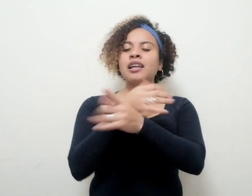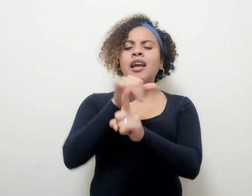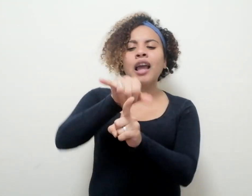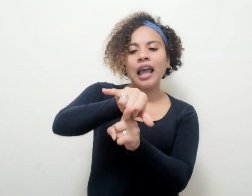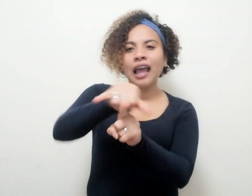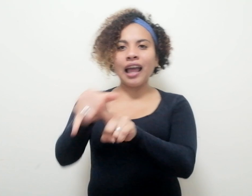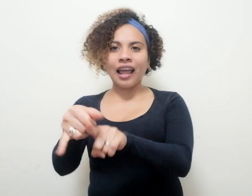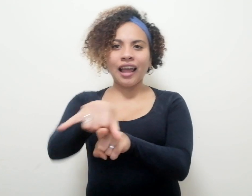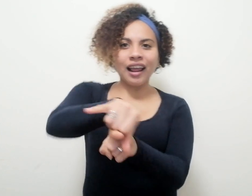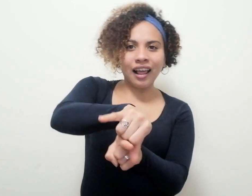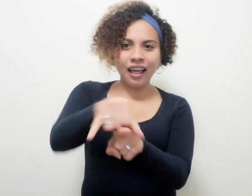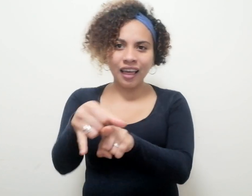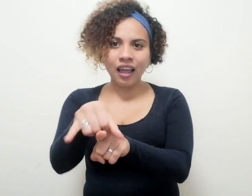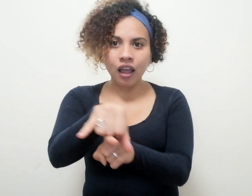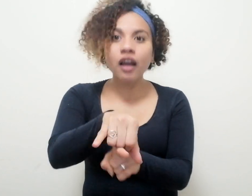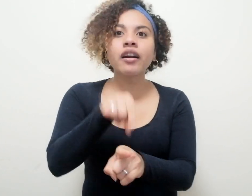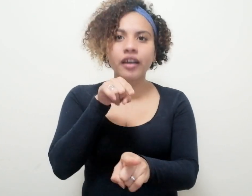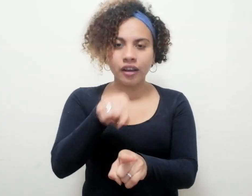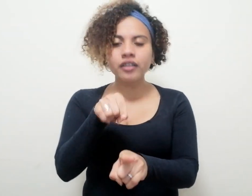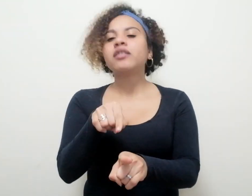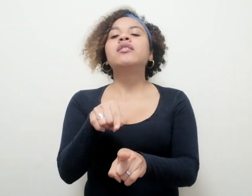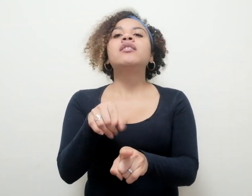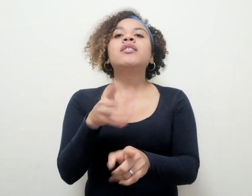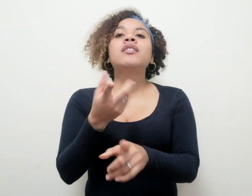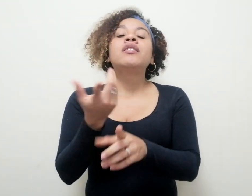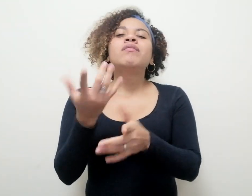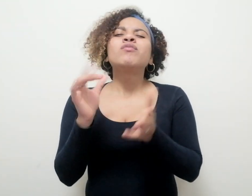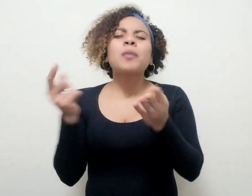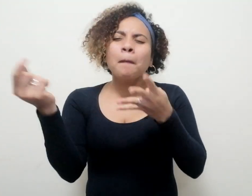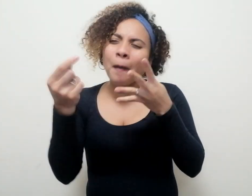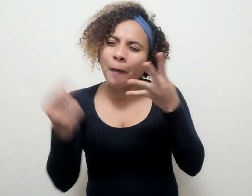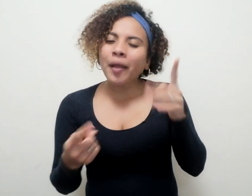equilibrándose en los detalles de las diferencias.